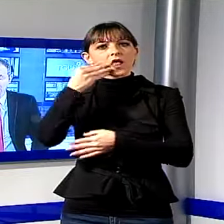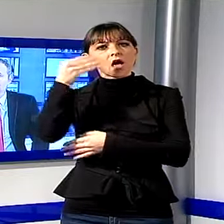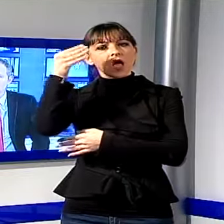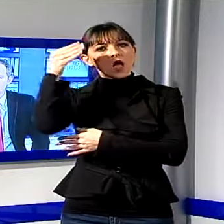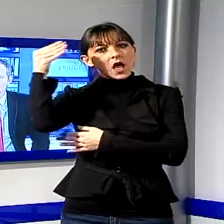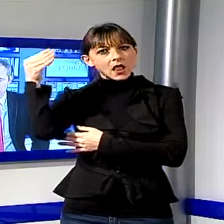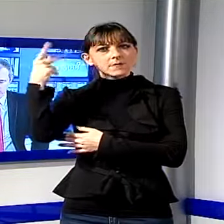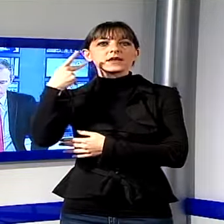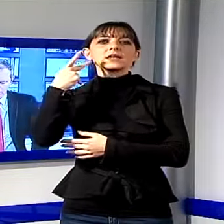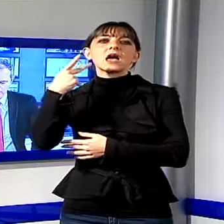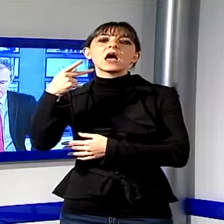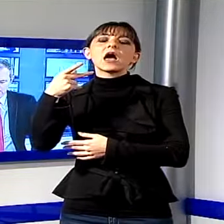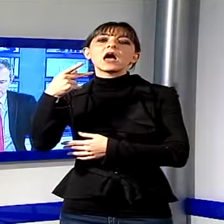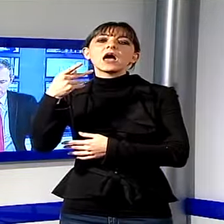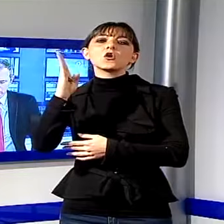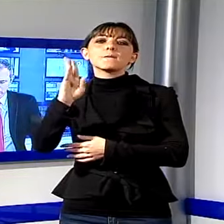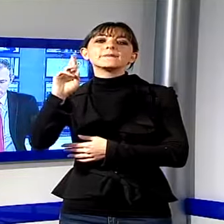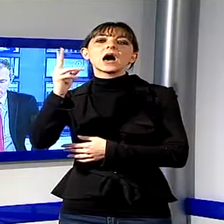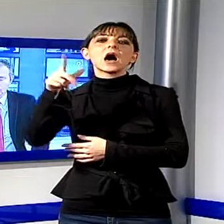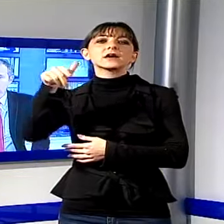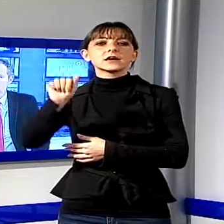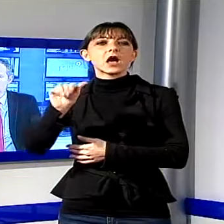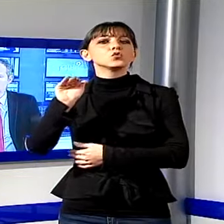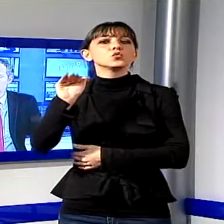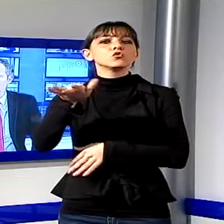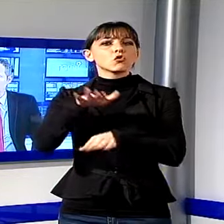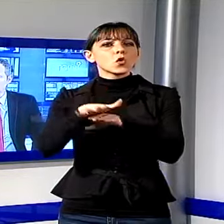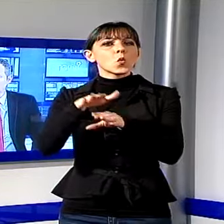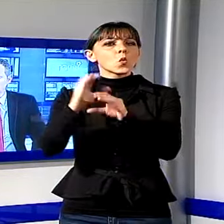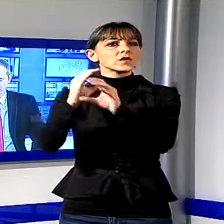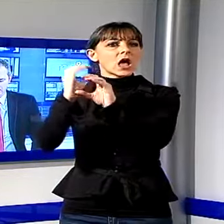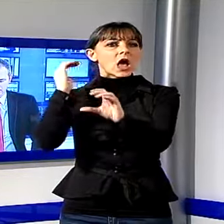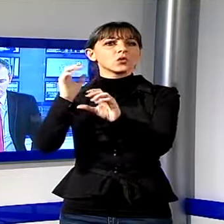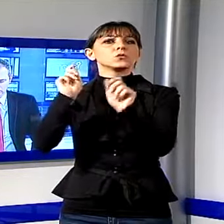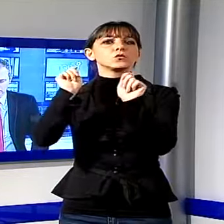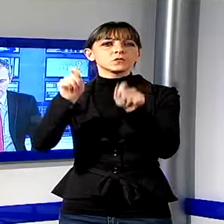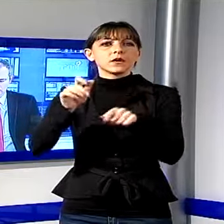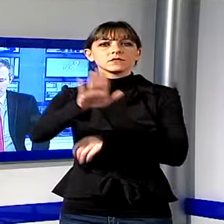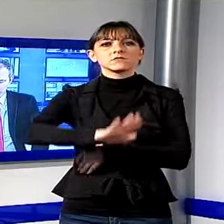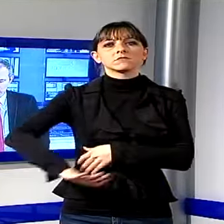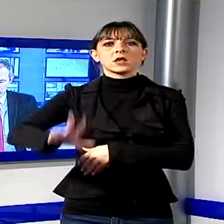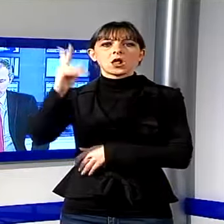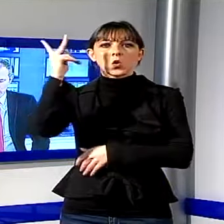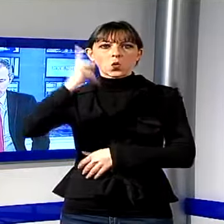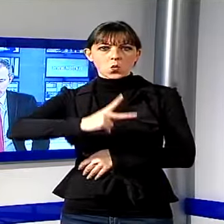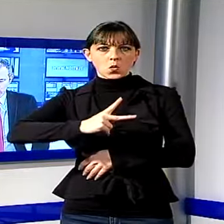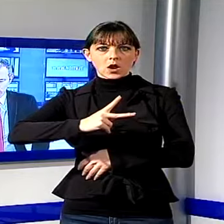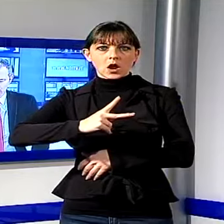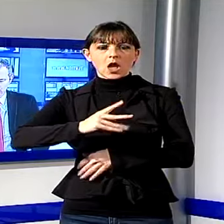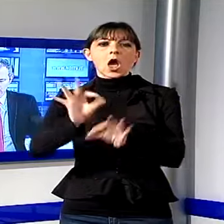per raggiungere la scuola prende ogni giorno l'autobus in partenza dalla piana di Lucca. Proprio sull'autobus sono avvenuti gli